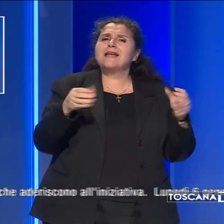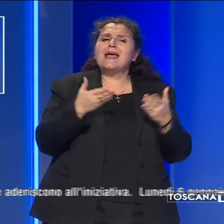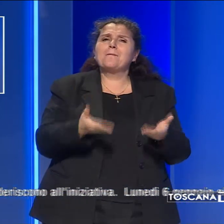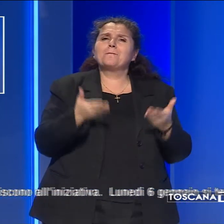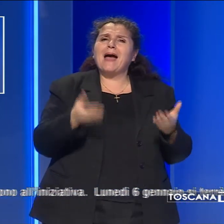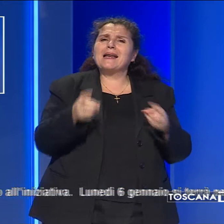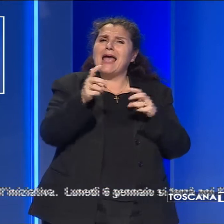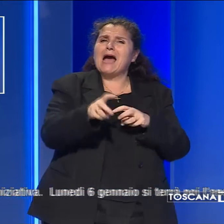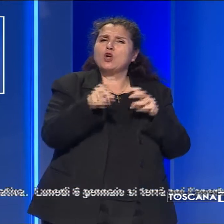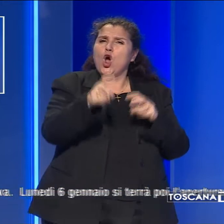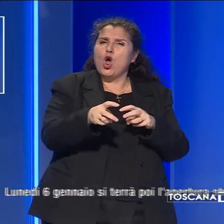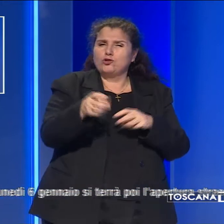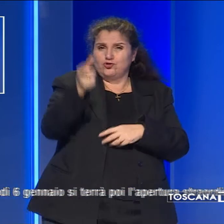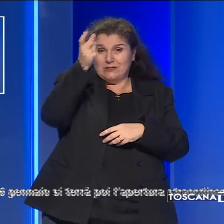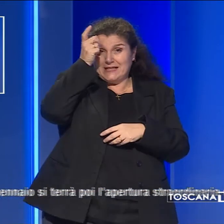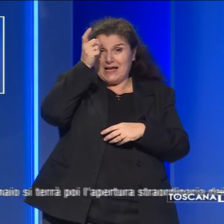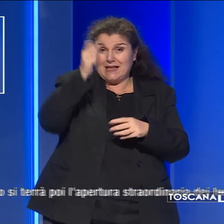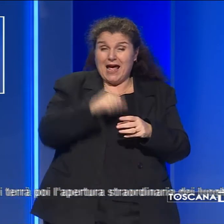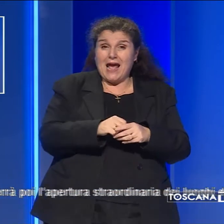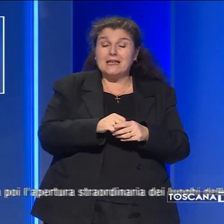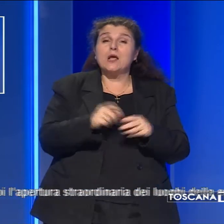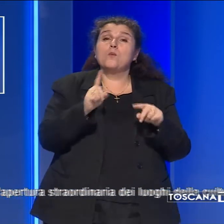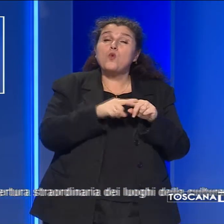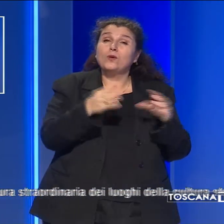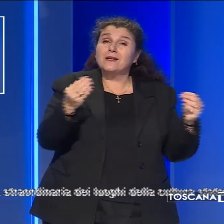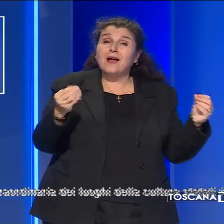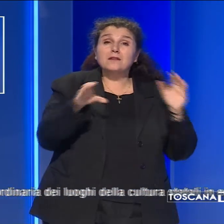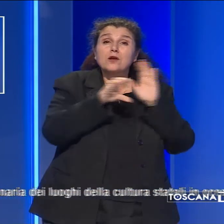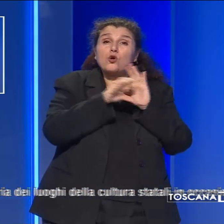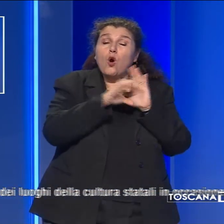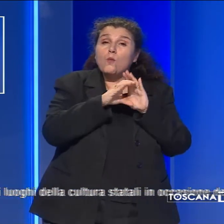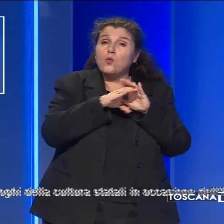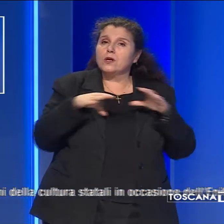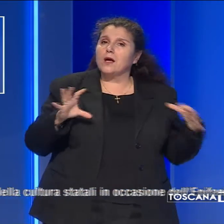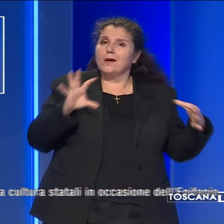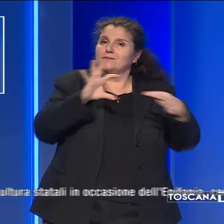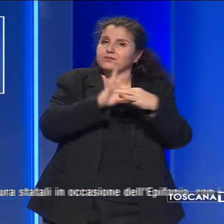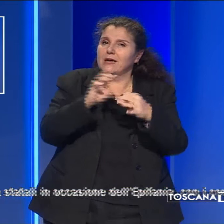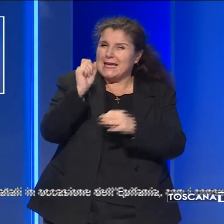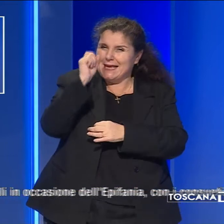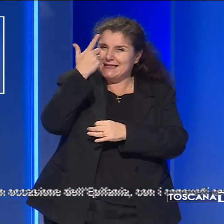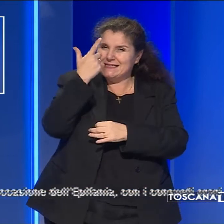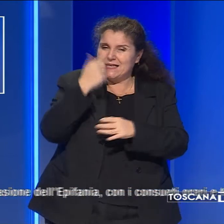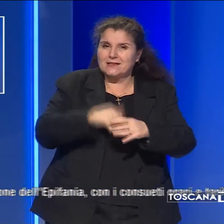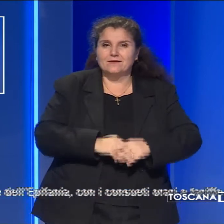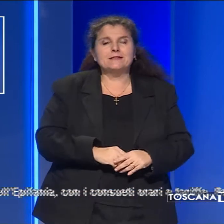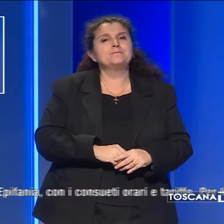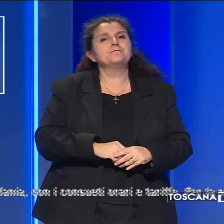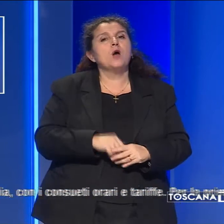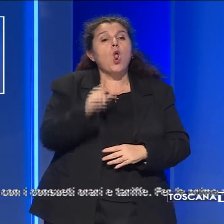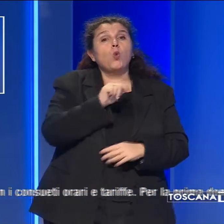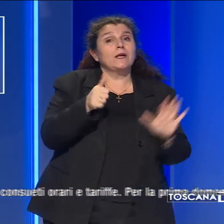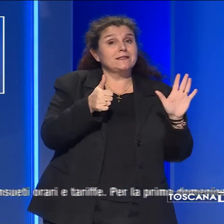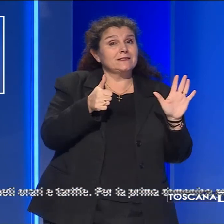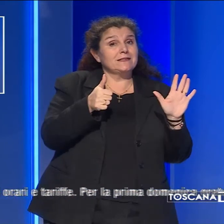archeologici dello Stato e dei tanti comuni che aderiscono all'iniziativa. Lunedì 6